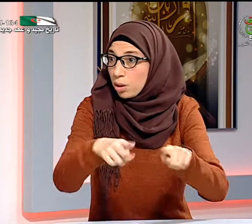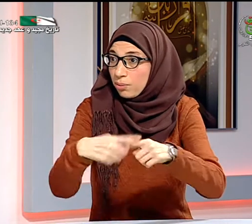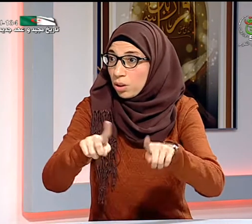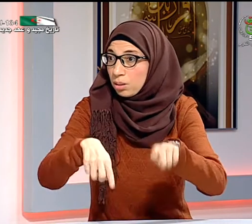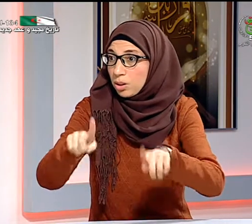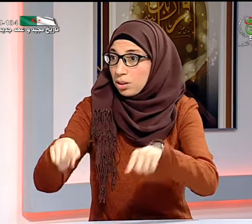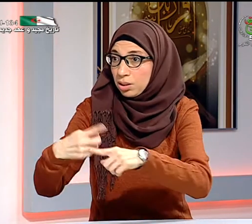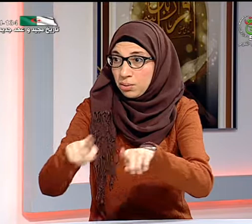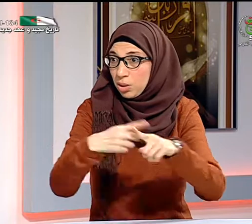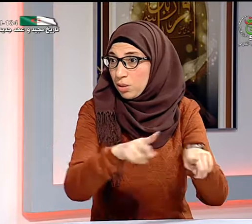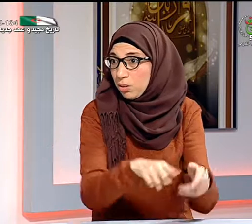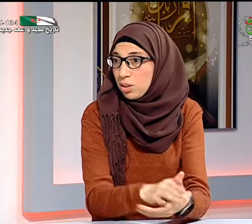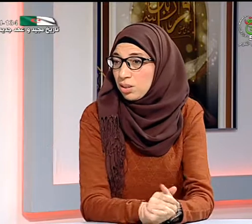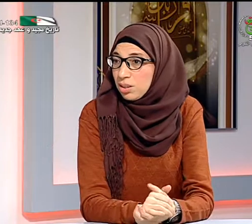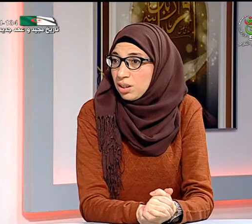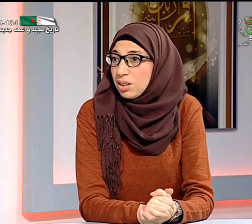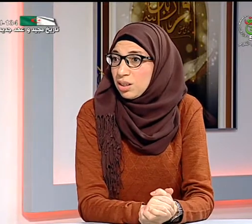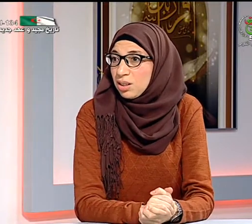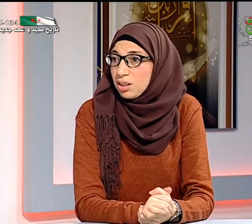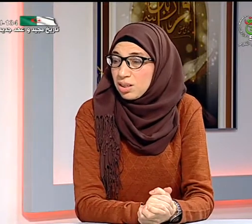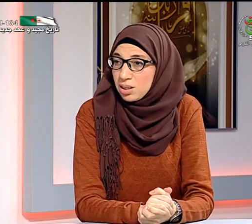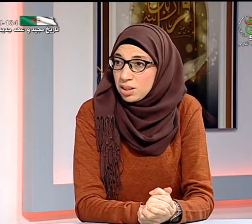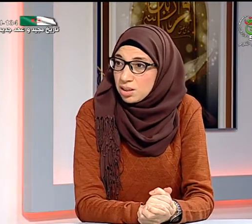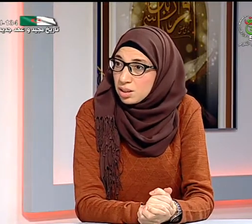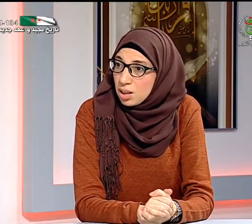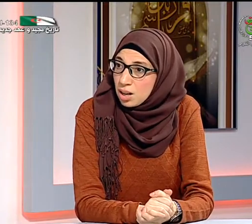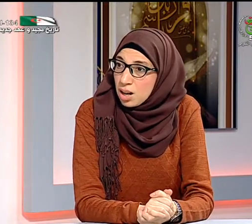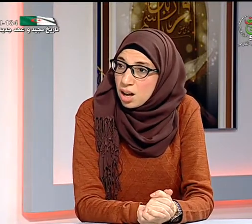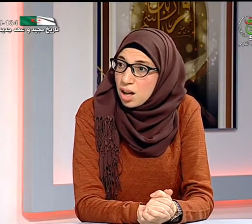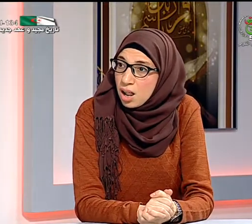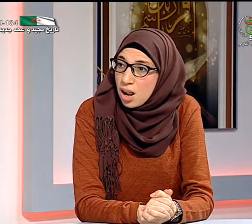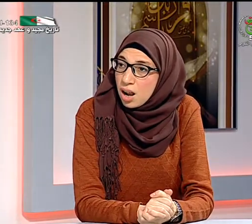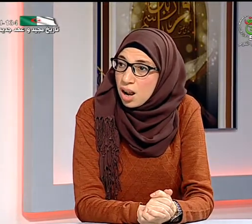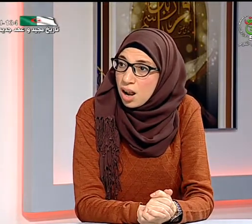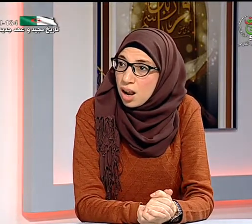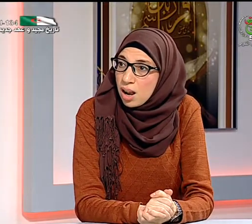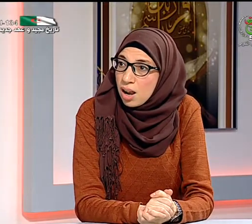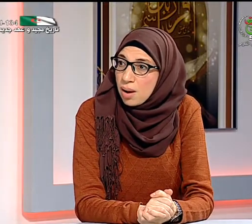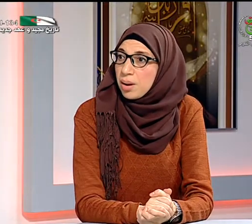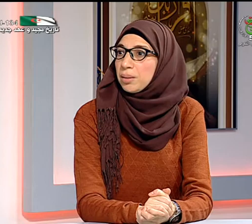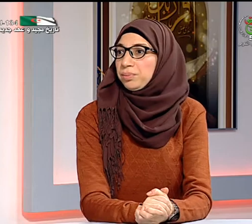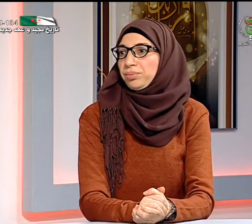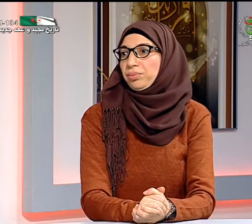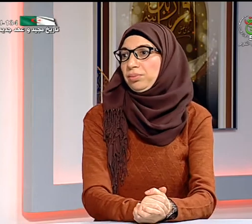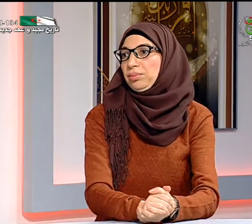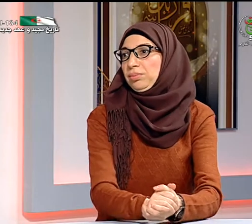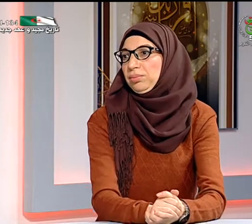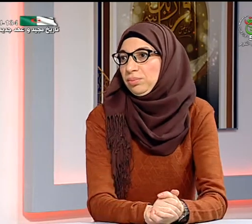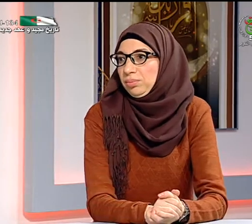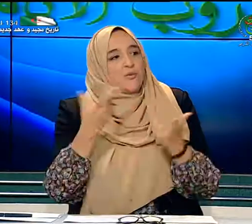كل واحد ميوله لتعلم لغة الإشارية نفس السؤال فيما يخص الرابورتاج